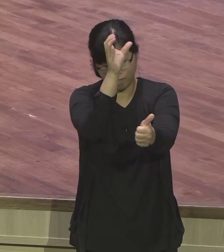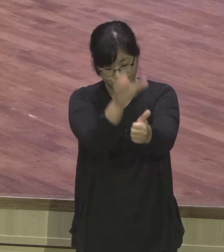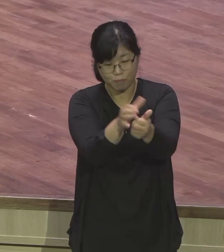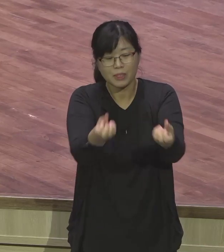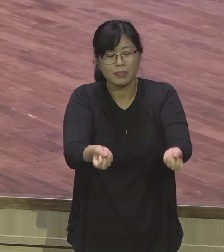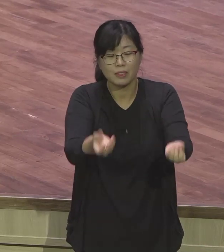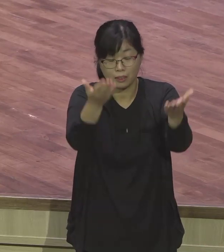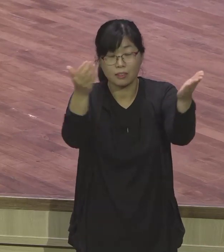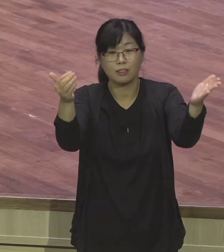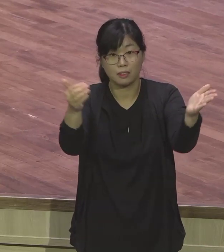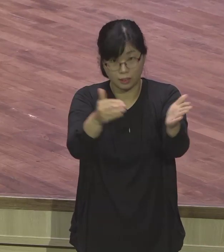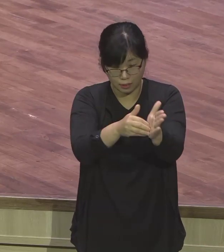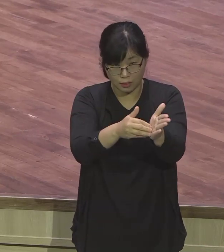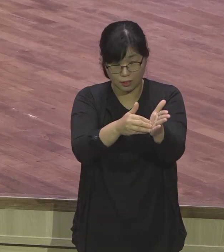놓고 변해오게 되었습니다.